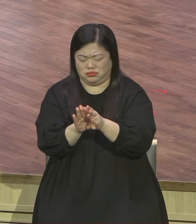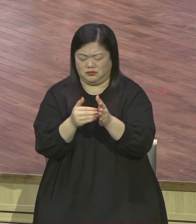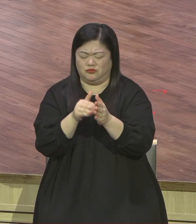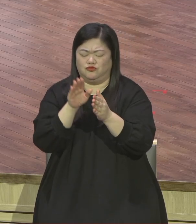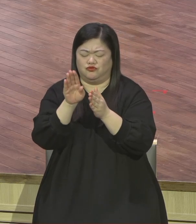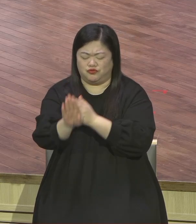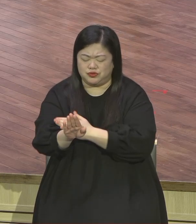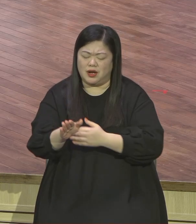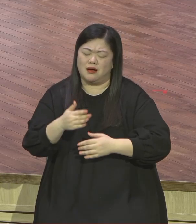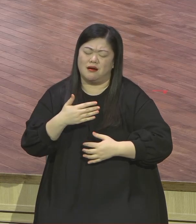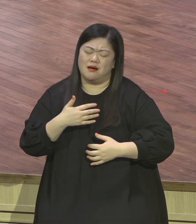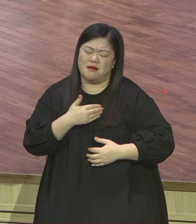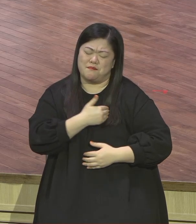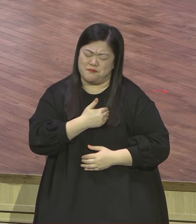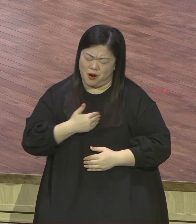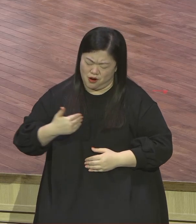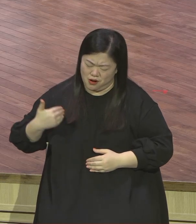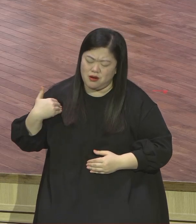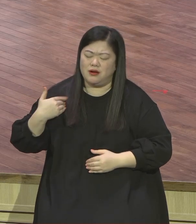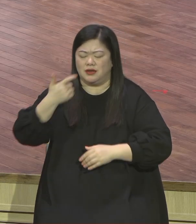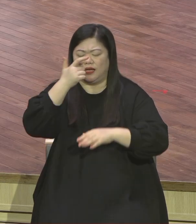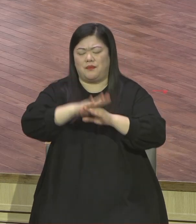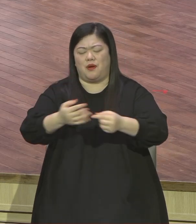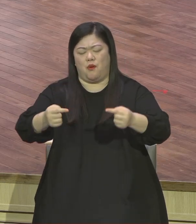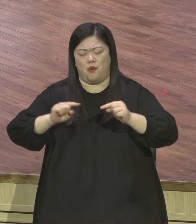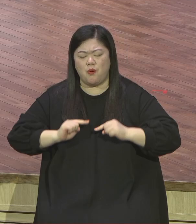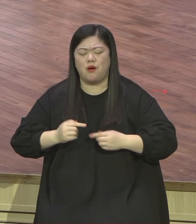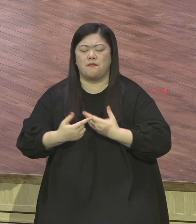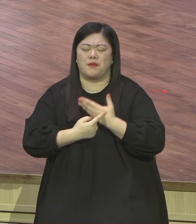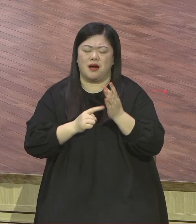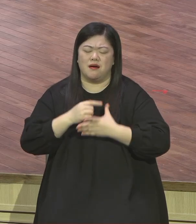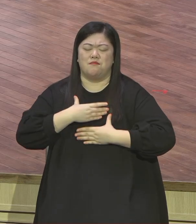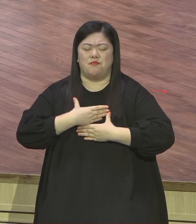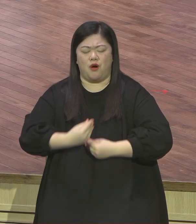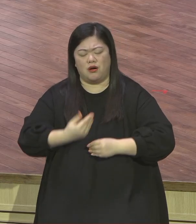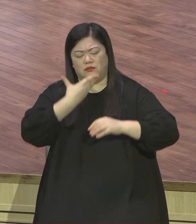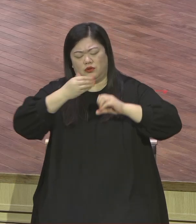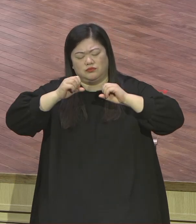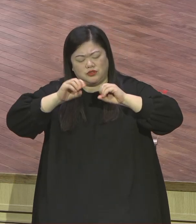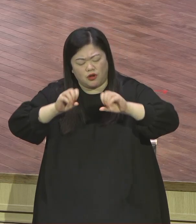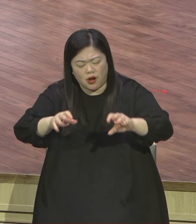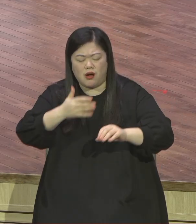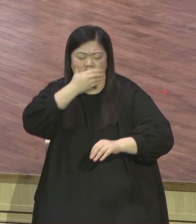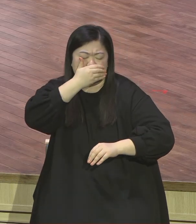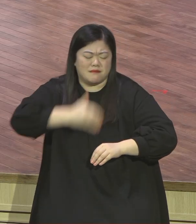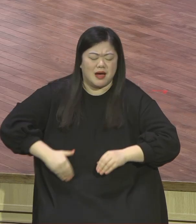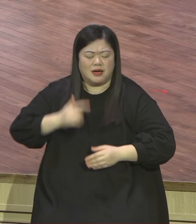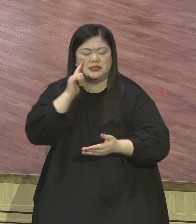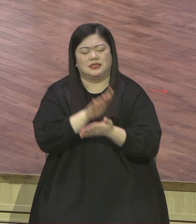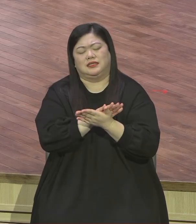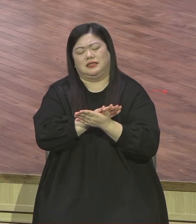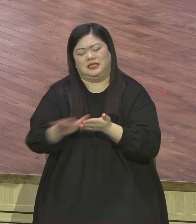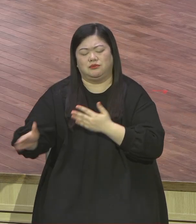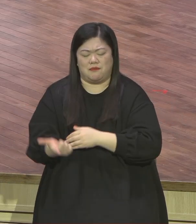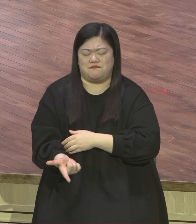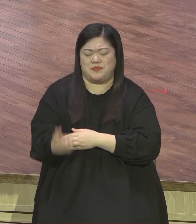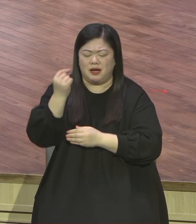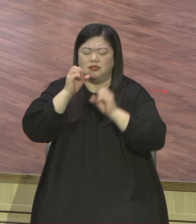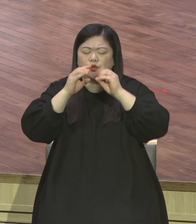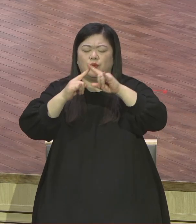마음껏 모여서 예배하고 복음을 위해서 전도와 성교 올인할 수 있는 해외 캠프 올 수 있는 그날이 속히 오게 하야 주옵소서 내